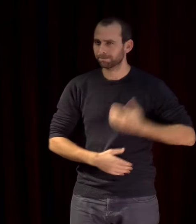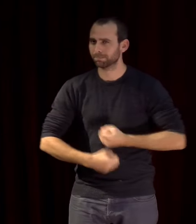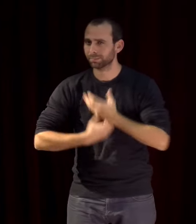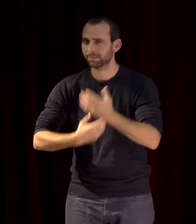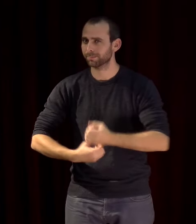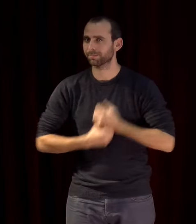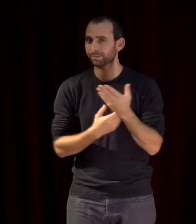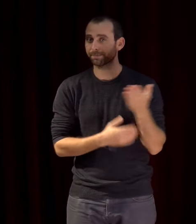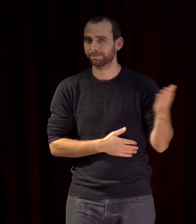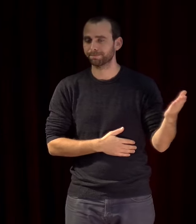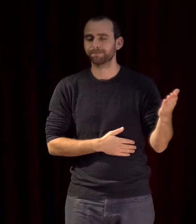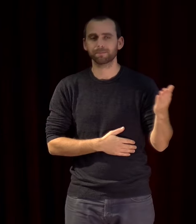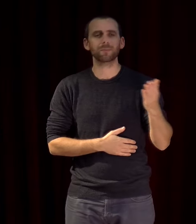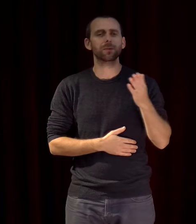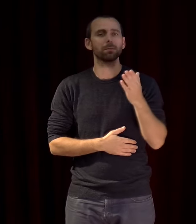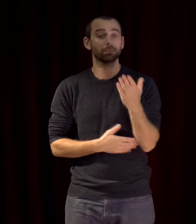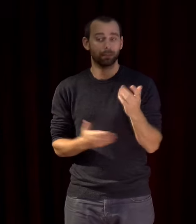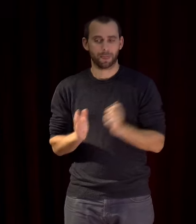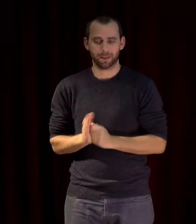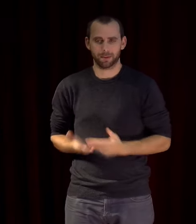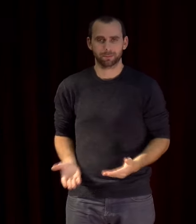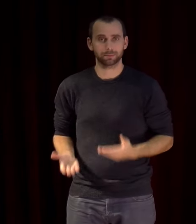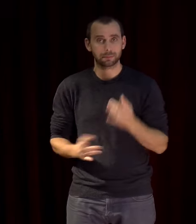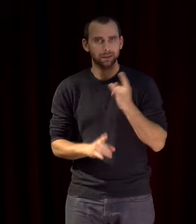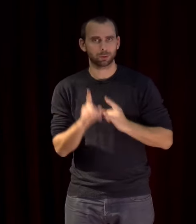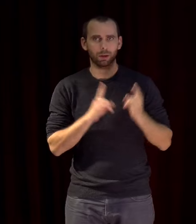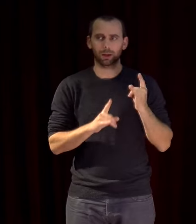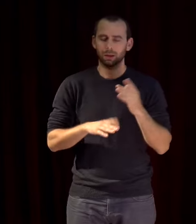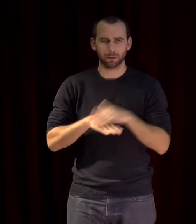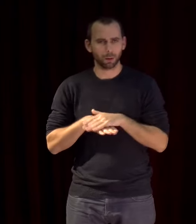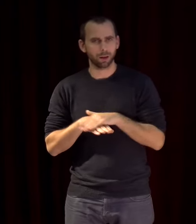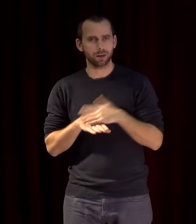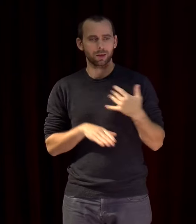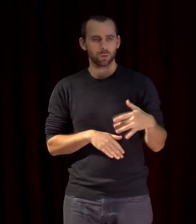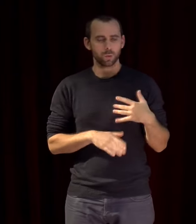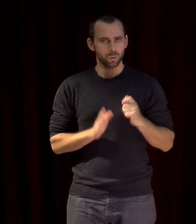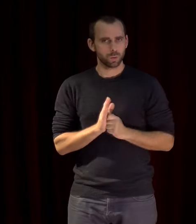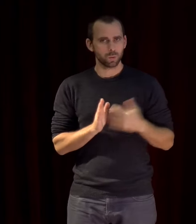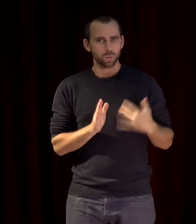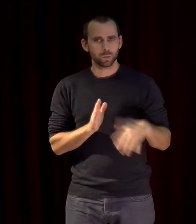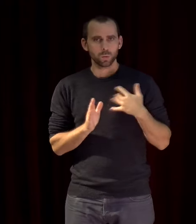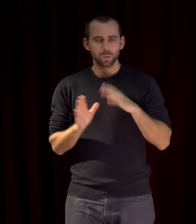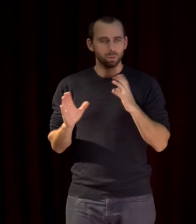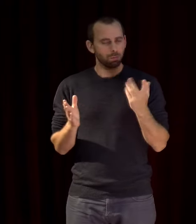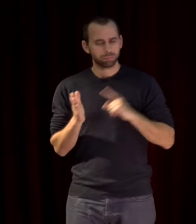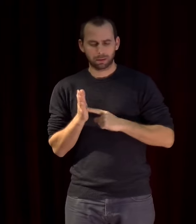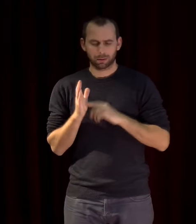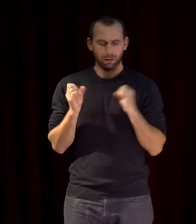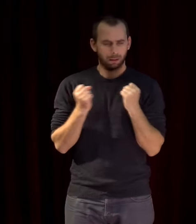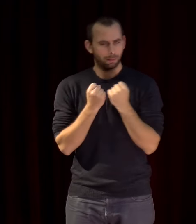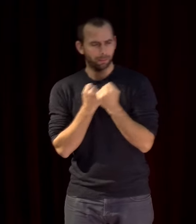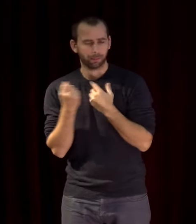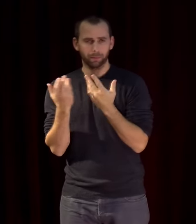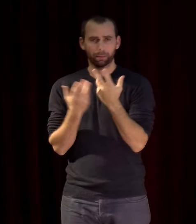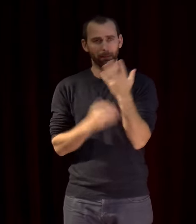ce moment historique et politique de fractures profondes, de replis identitaires et nationalistes,